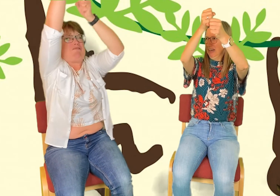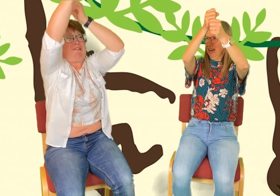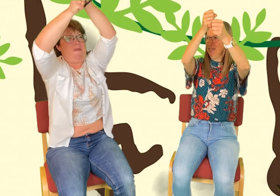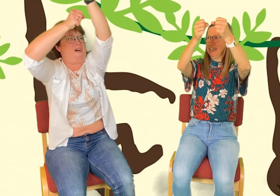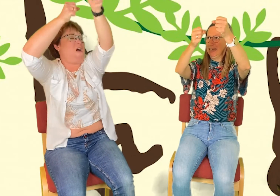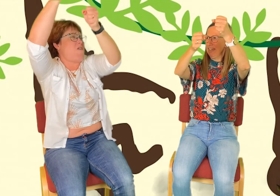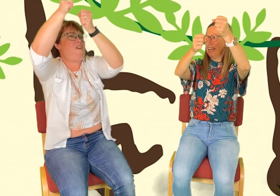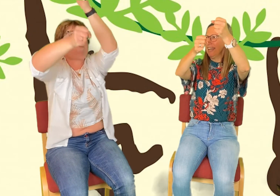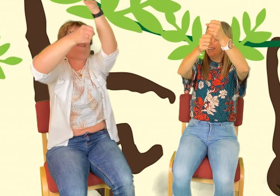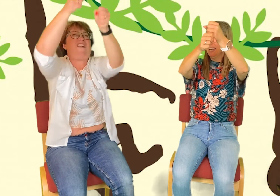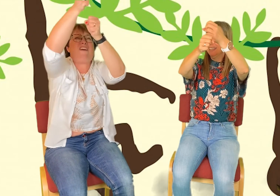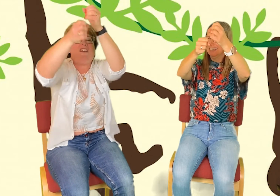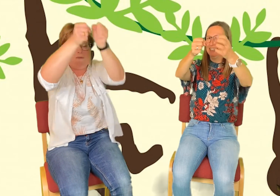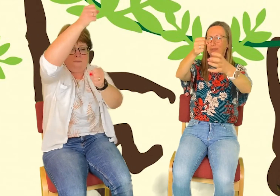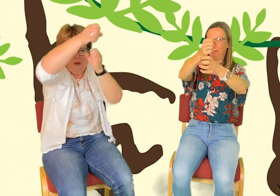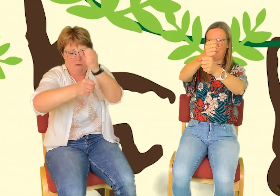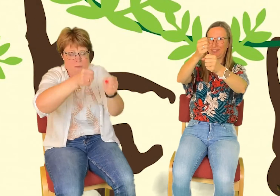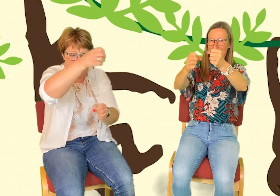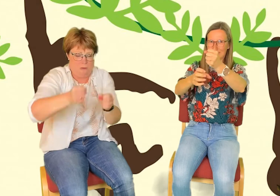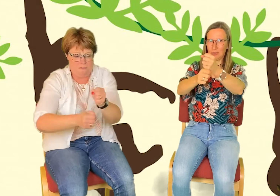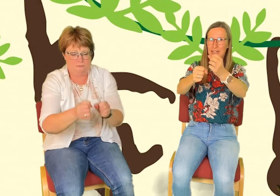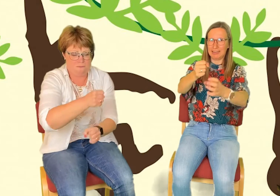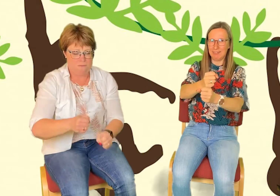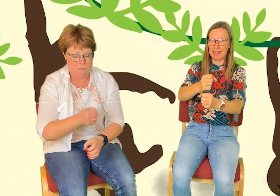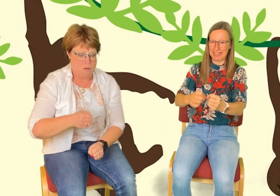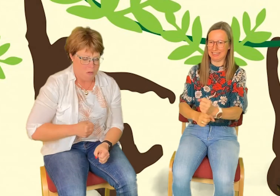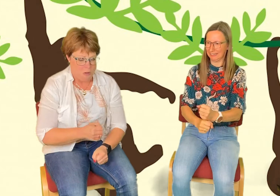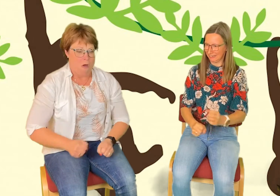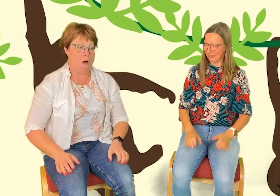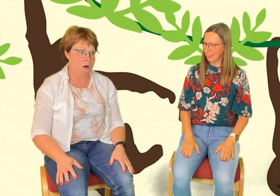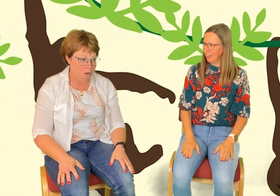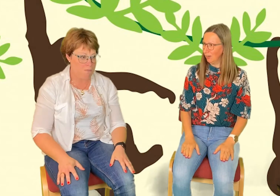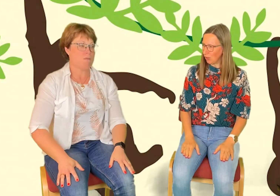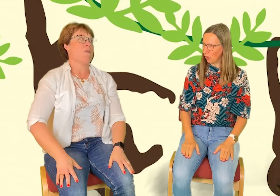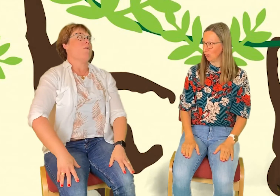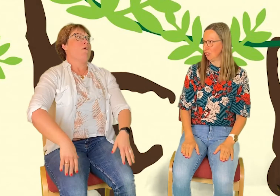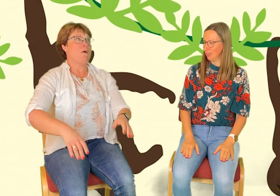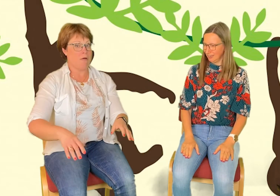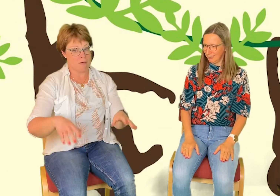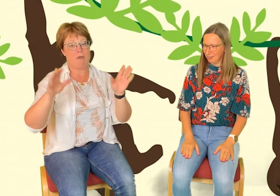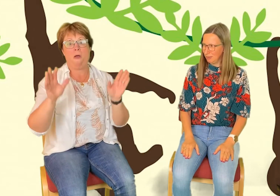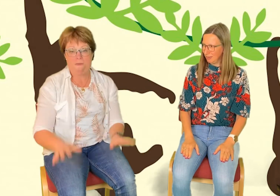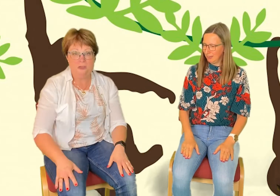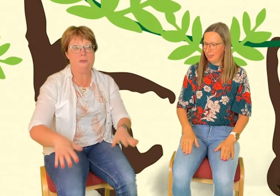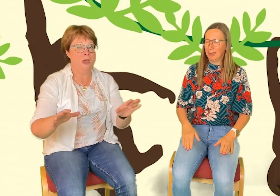Ja, vi klättrar ner igen. Och klättrar vi ner. Åh, vad skönt. Vi är